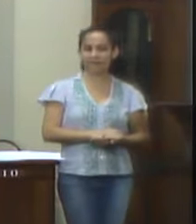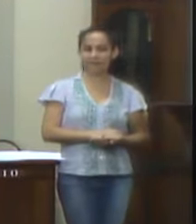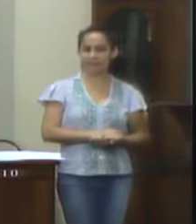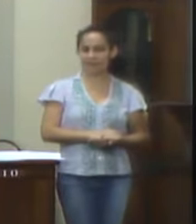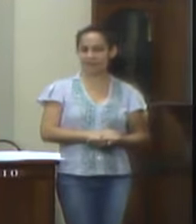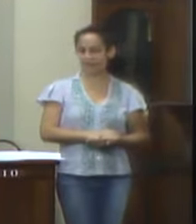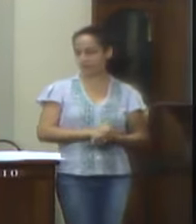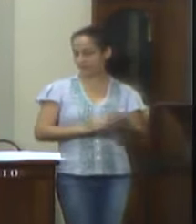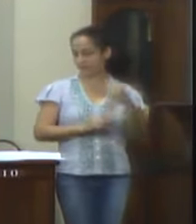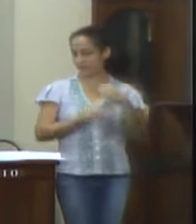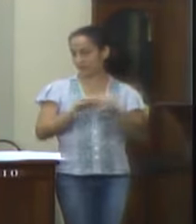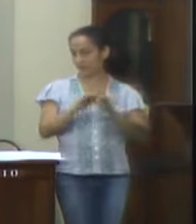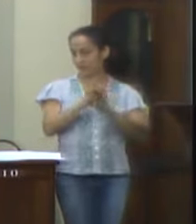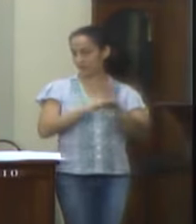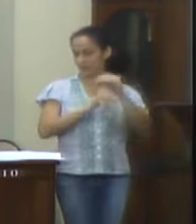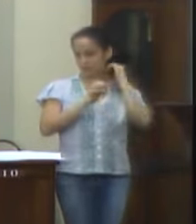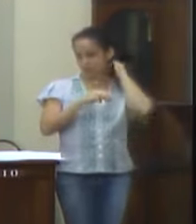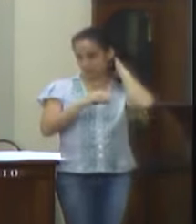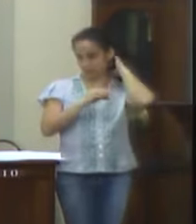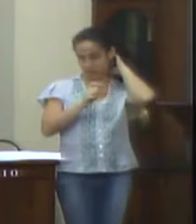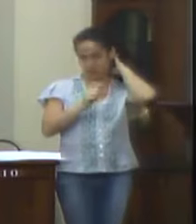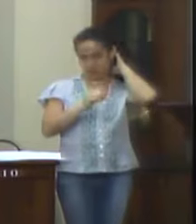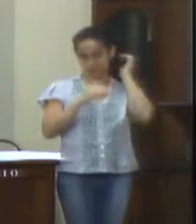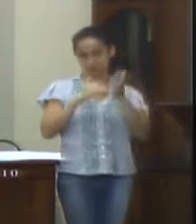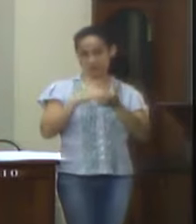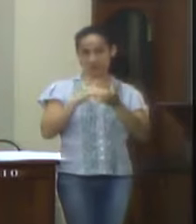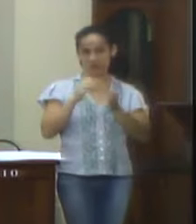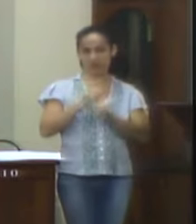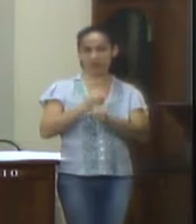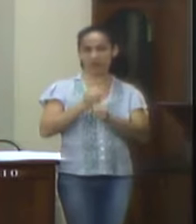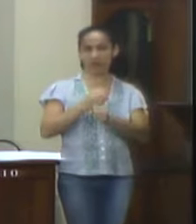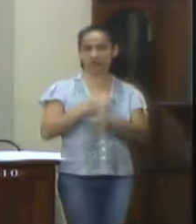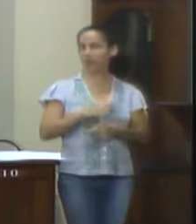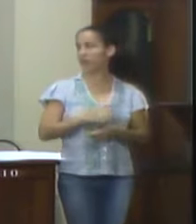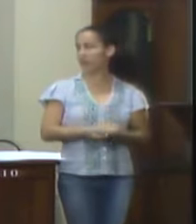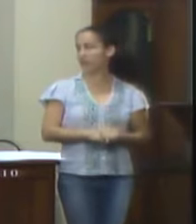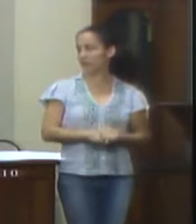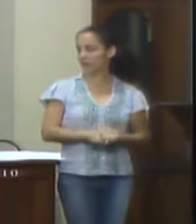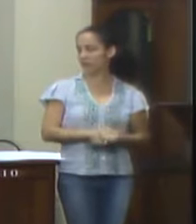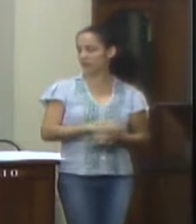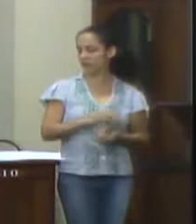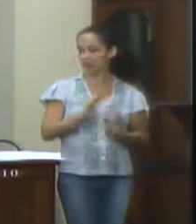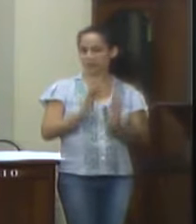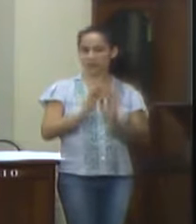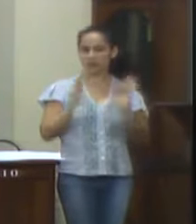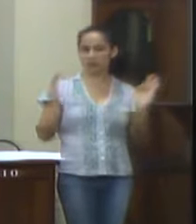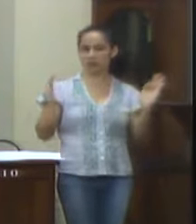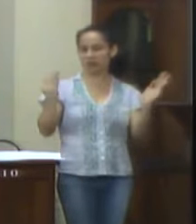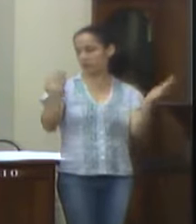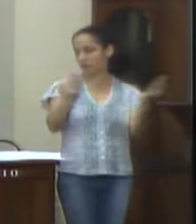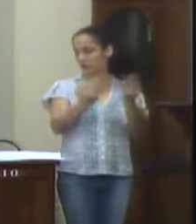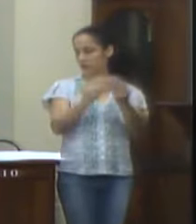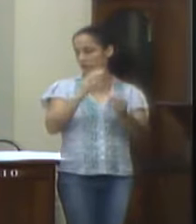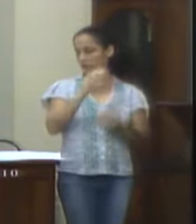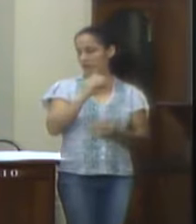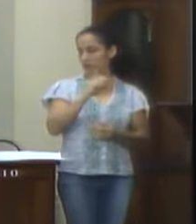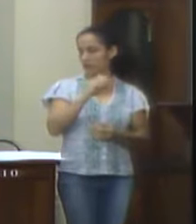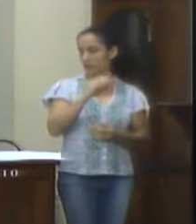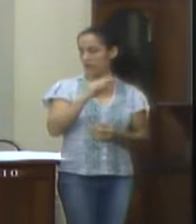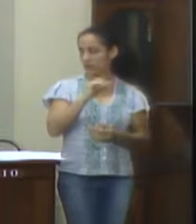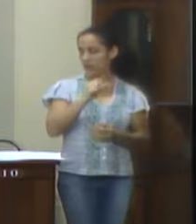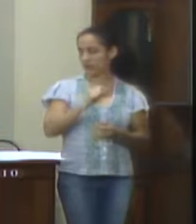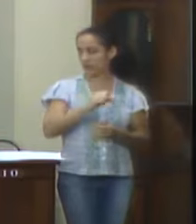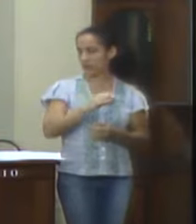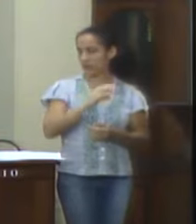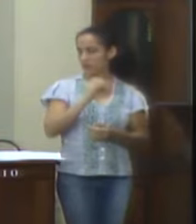texto da emenda, Secretaria de Obras e Planejamento Urbano, cercar a Praça Clóvis Correia, bairro Jardim